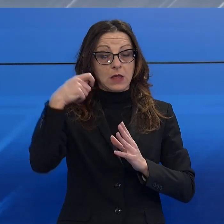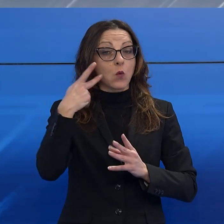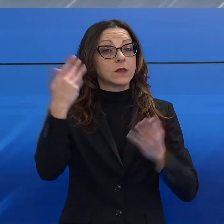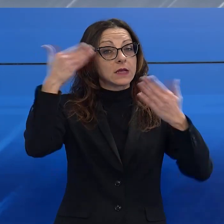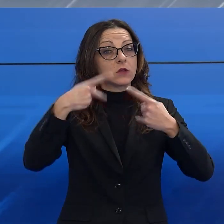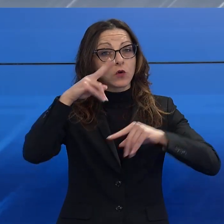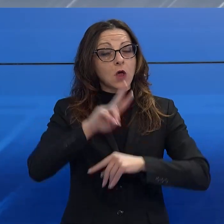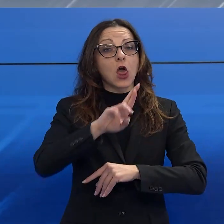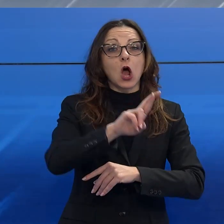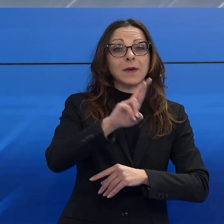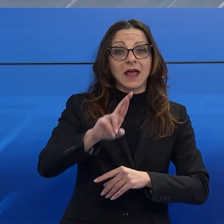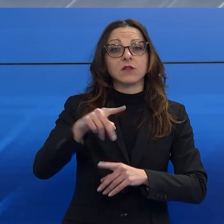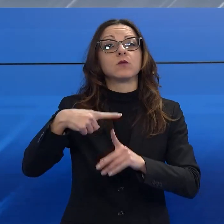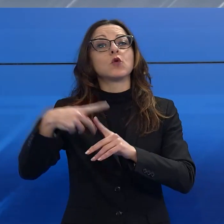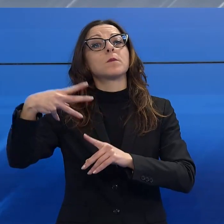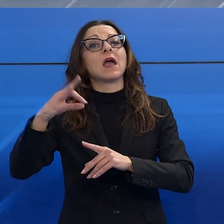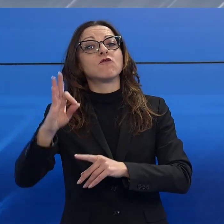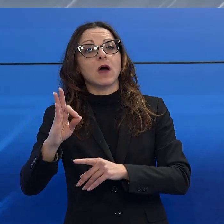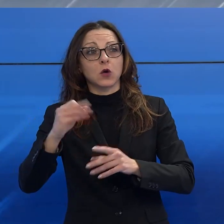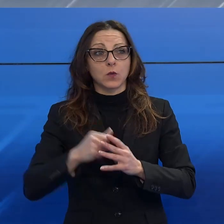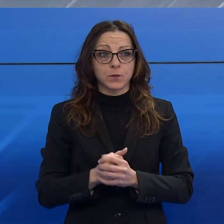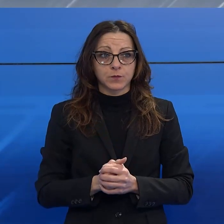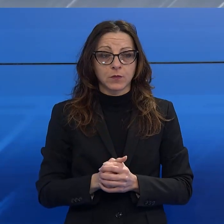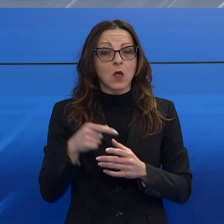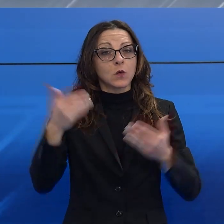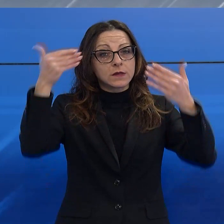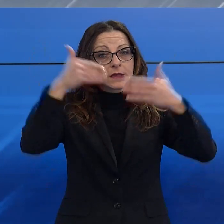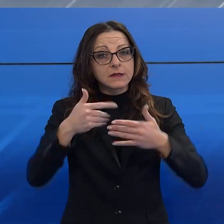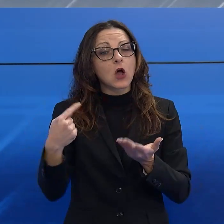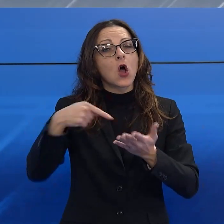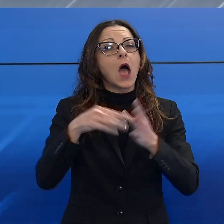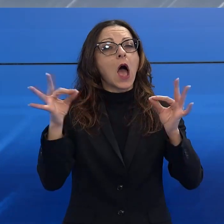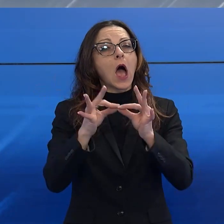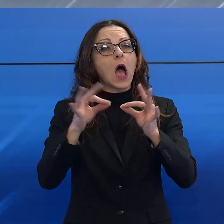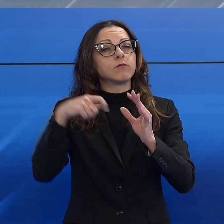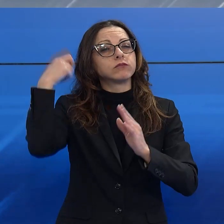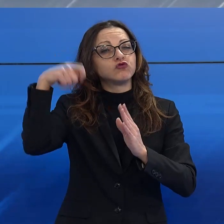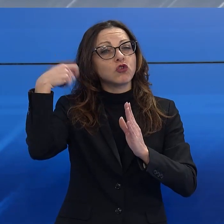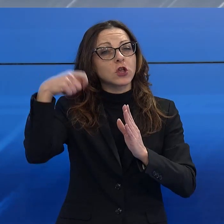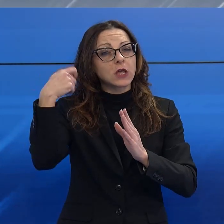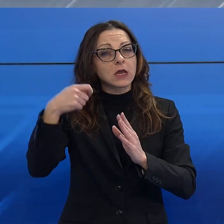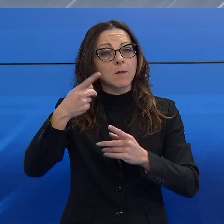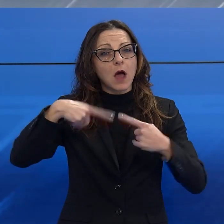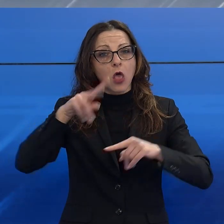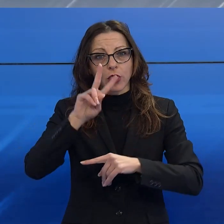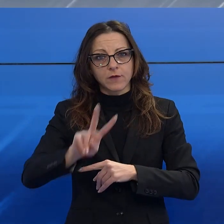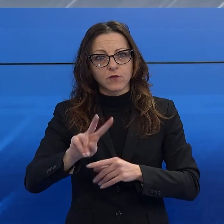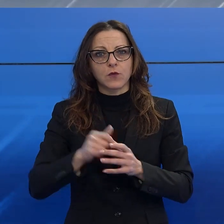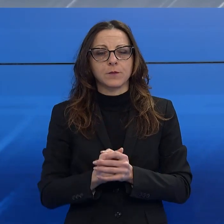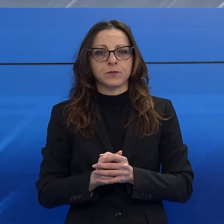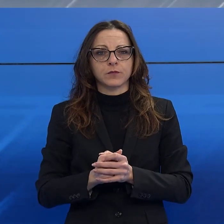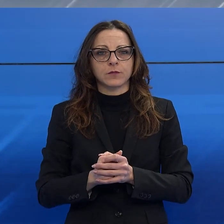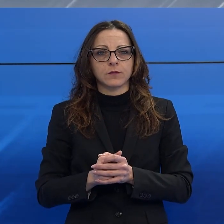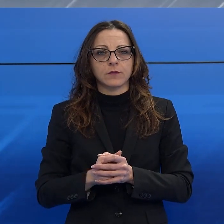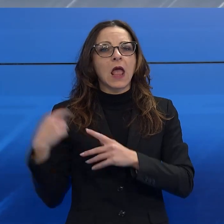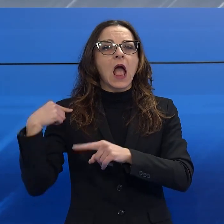Robert Redford e Mia Farrow. Questa sera torna l'appuntamento con il cinema su Noi TV. Per il ciclo I